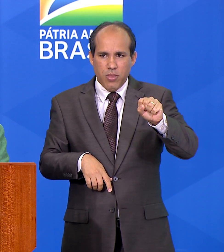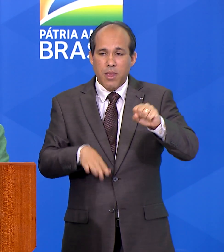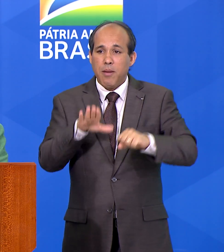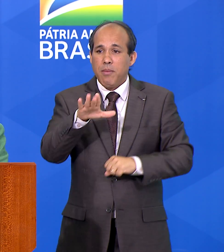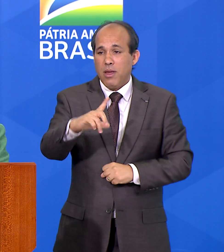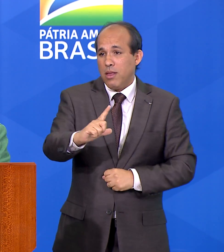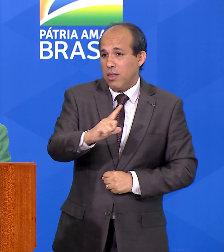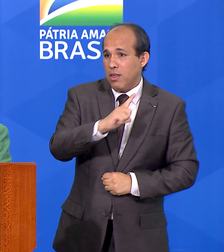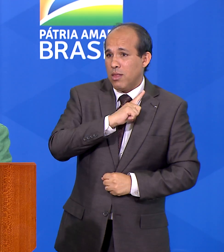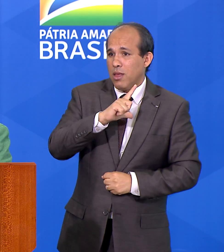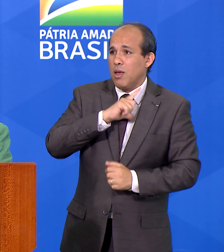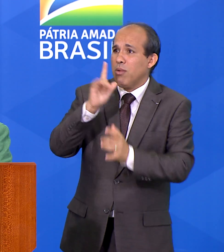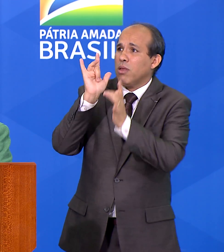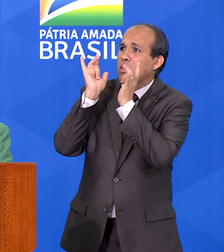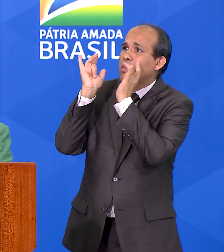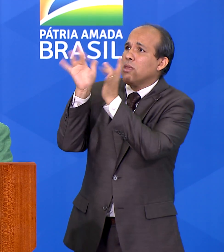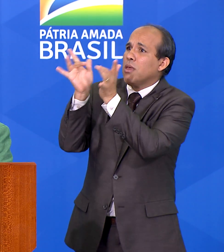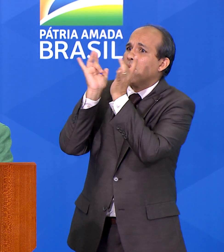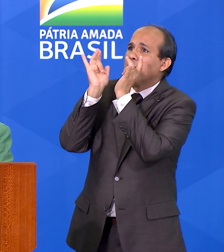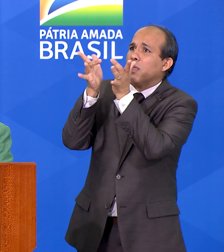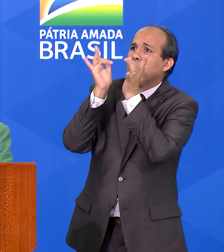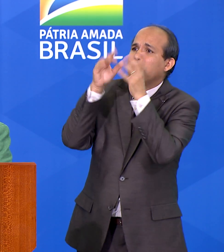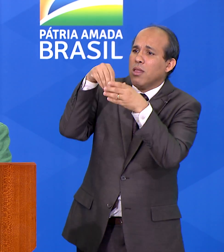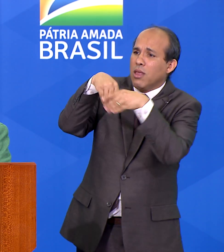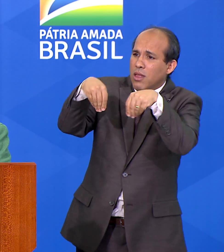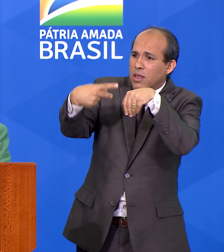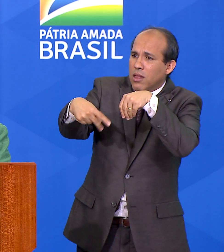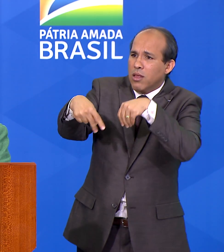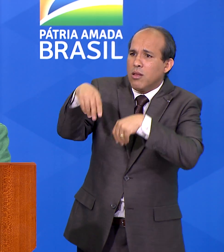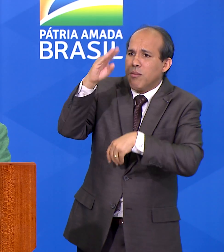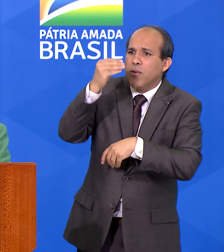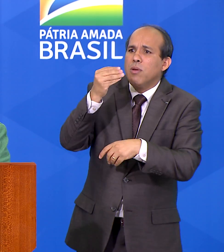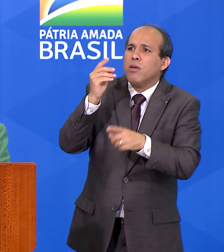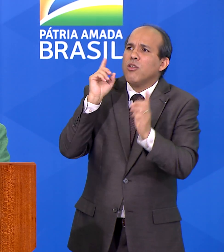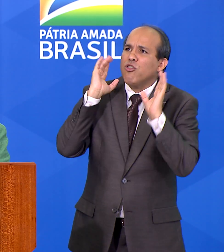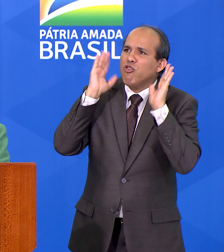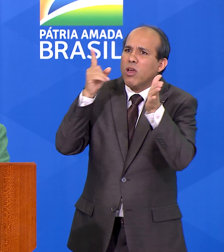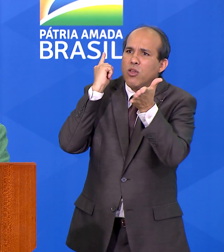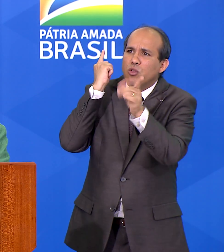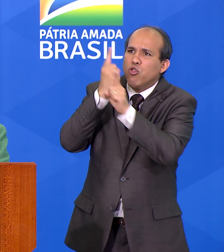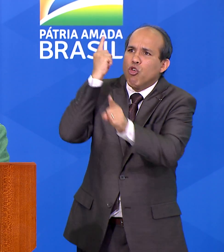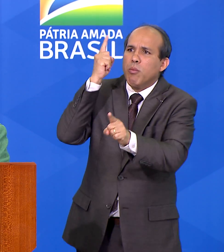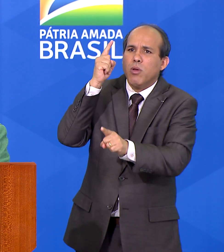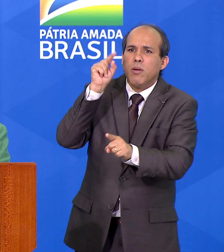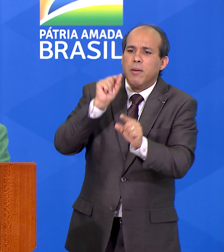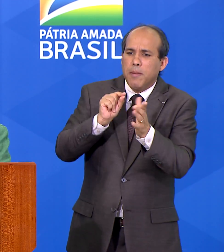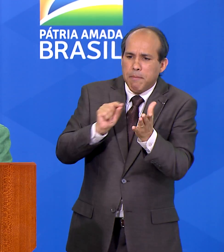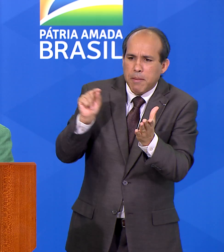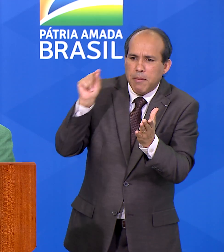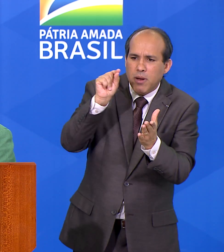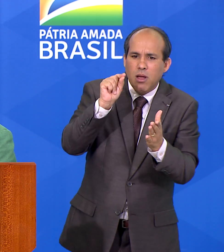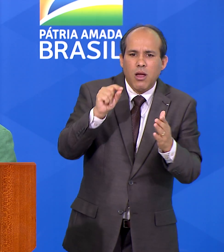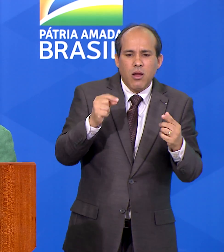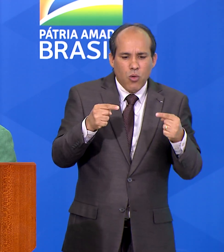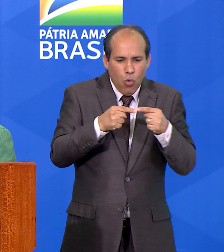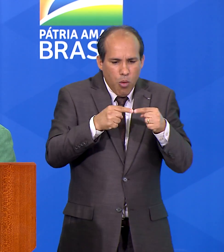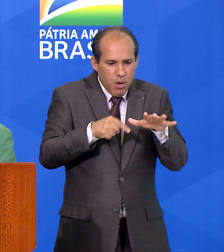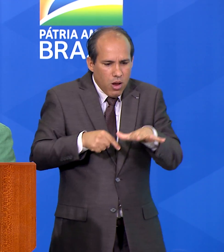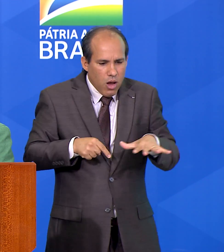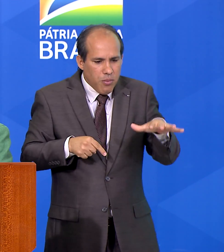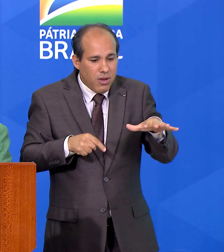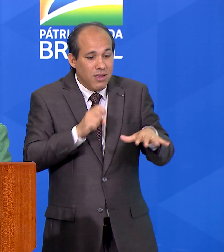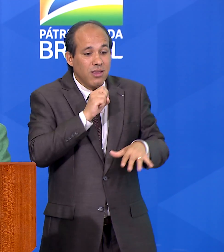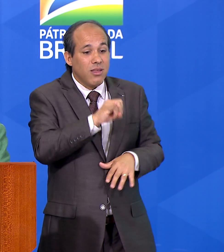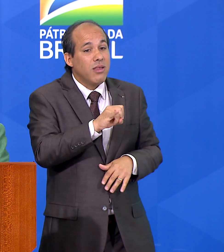centenas de jazidas mapeadas que poderão ser exploradas em um ambiente mais propício com a ajuda desse plano